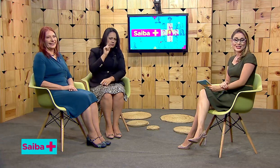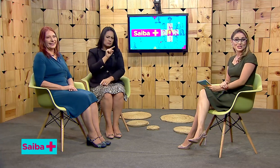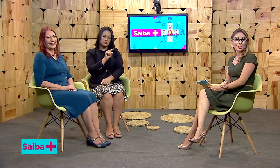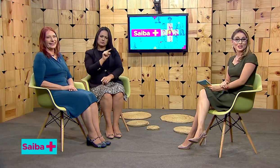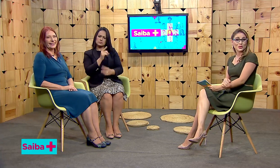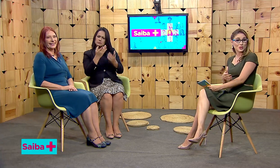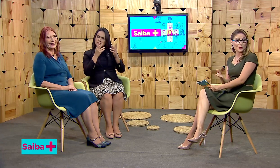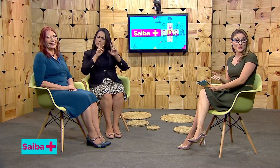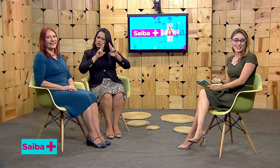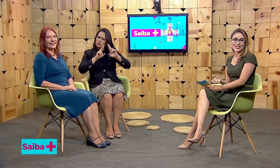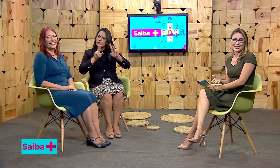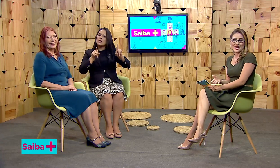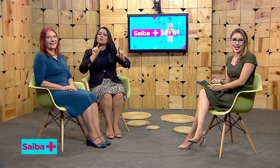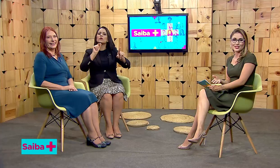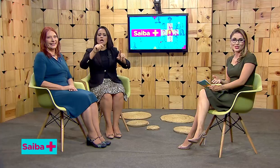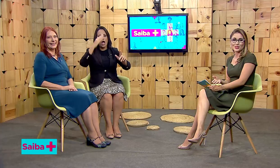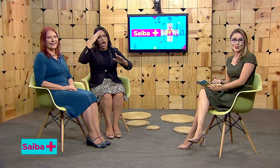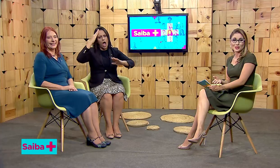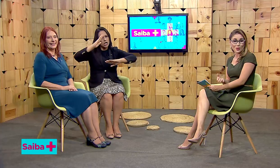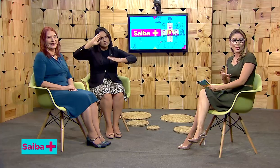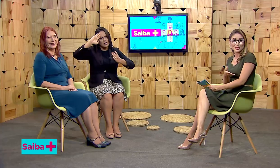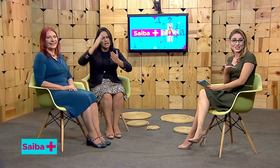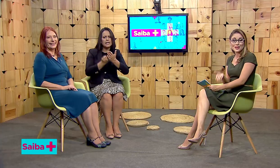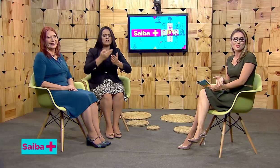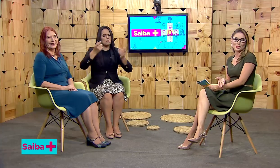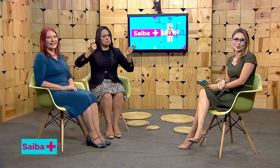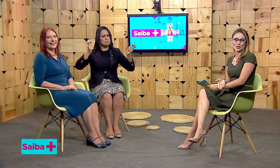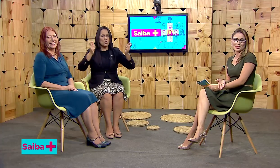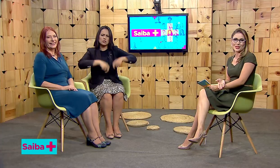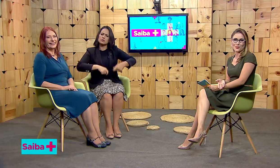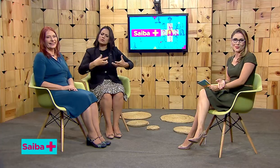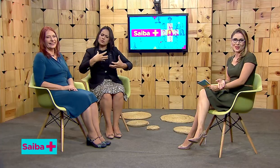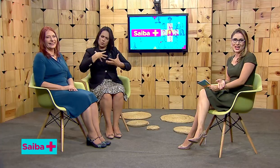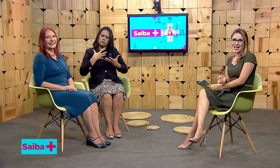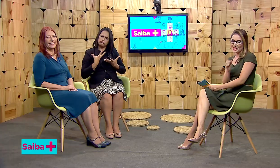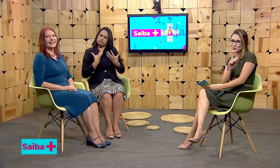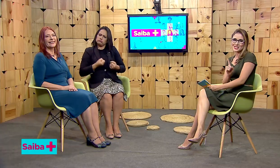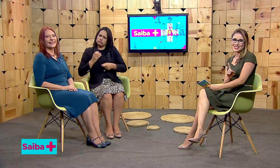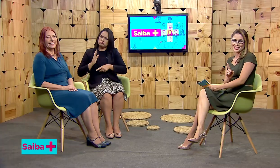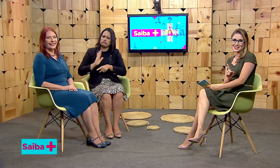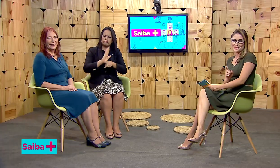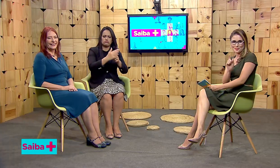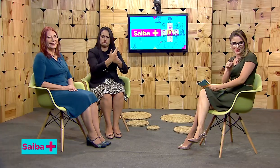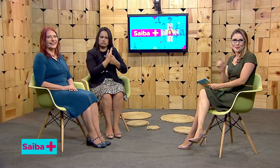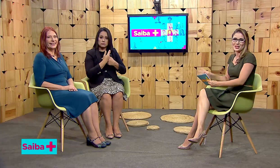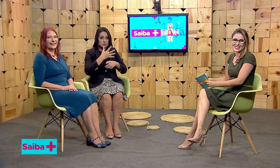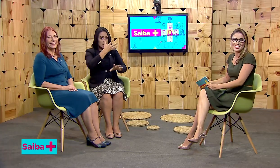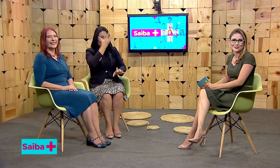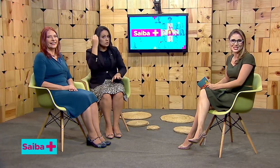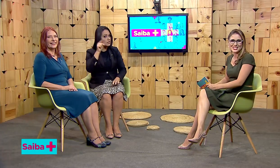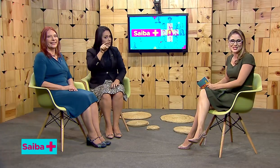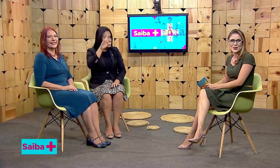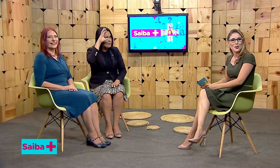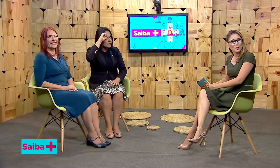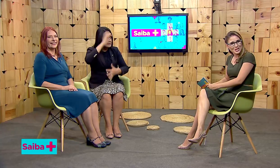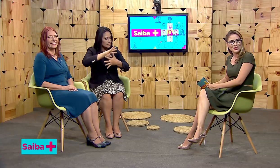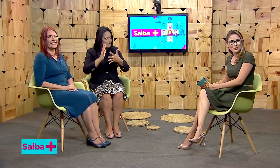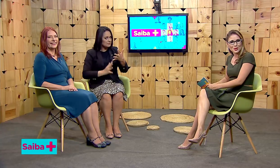Acredite nas suas potencialidades e se coloque sempre à disposição. Ah, e não se esqueça. Aprenda libras. Obrigada por sua